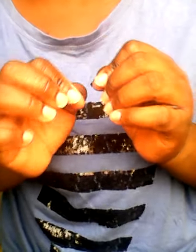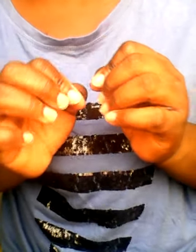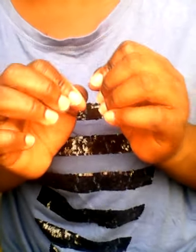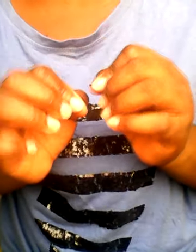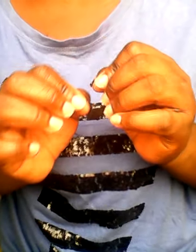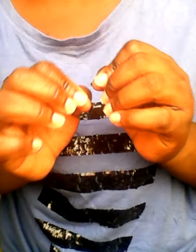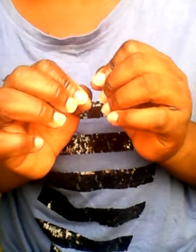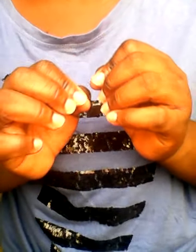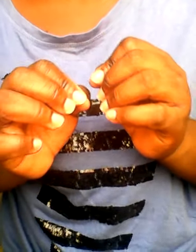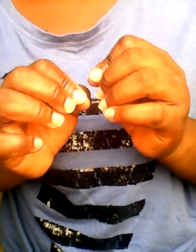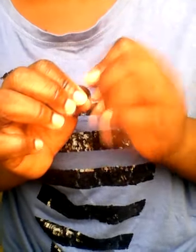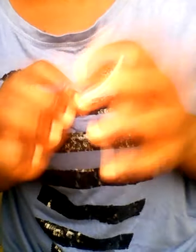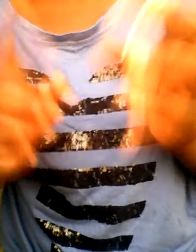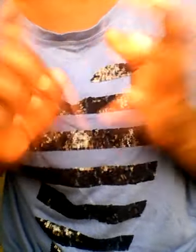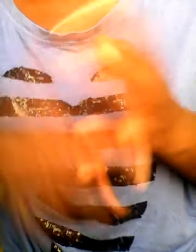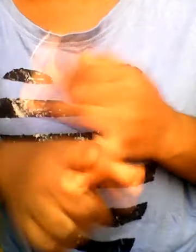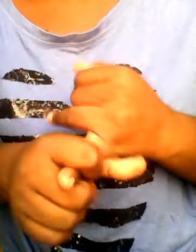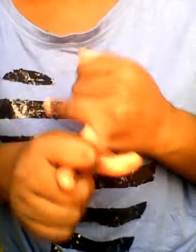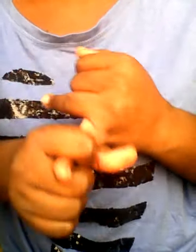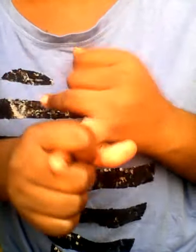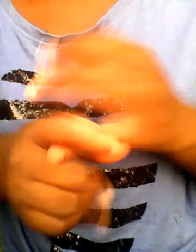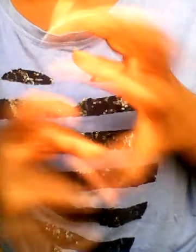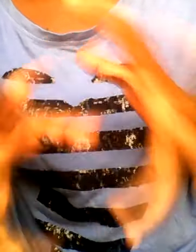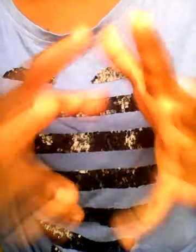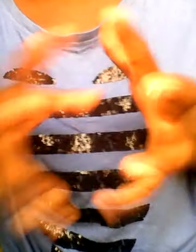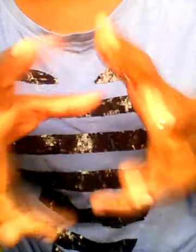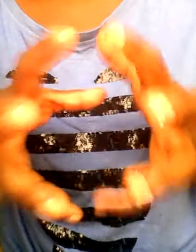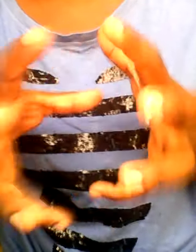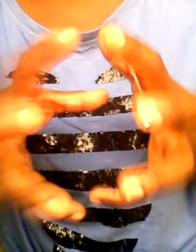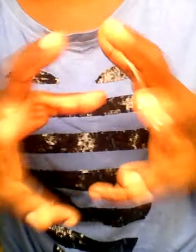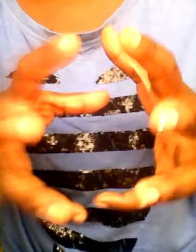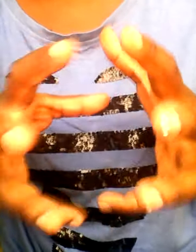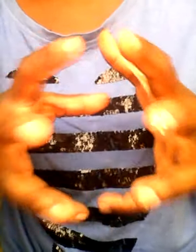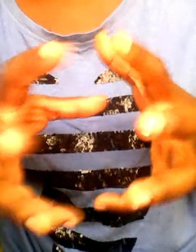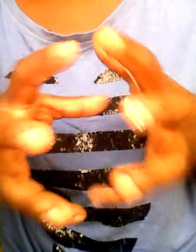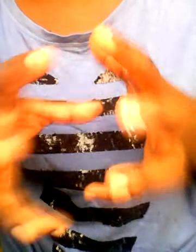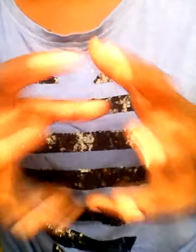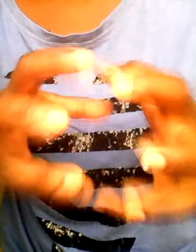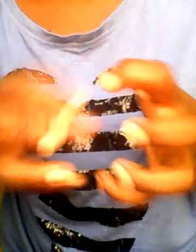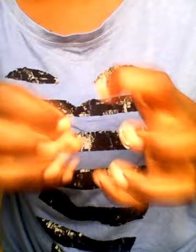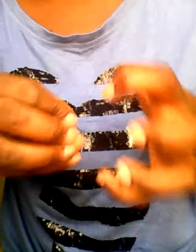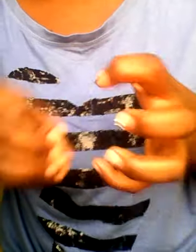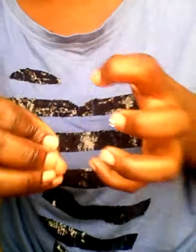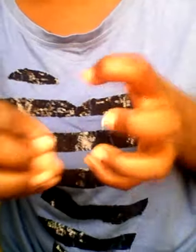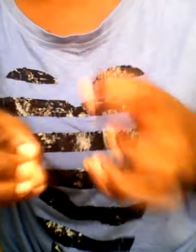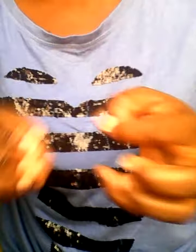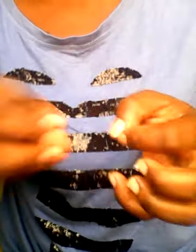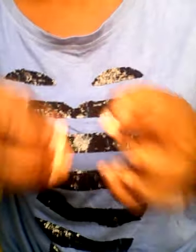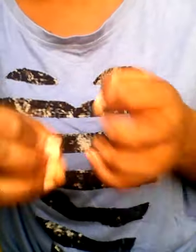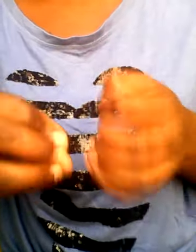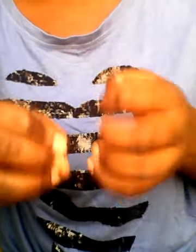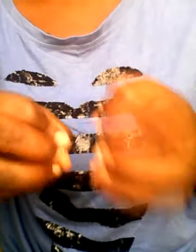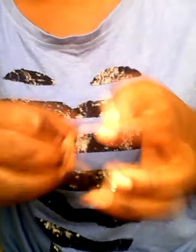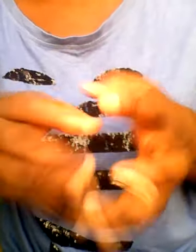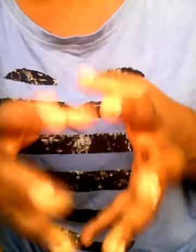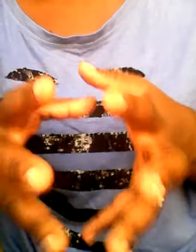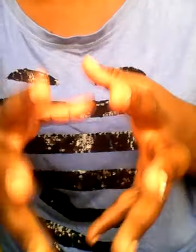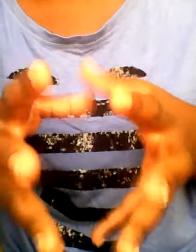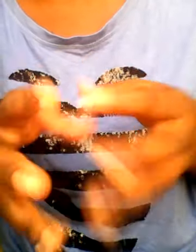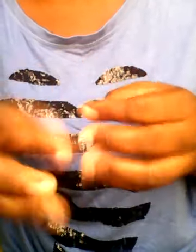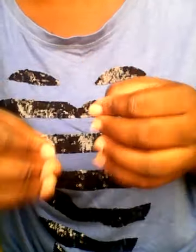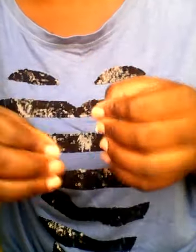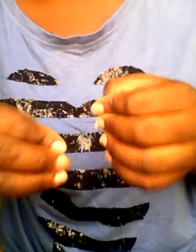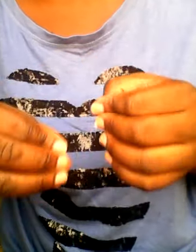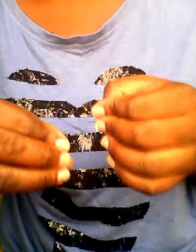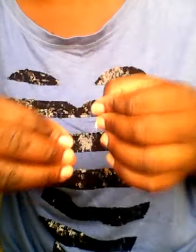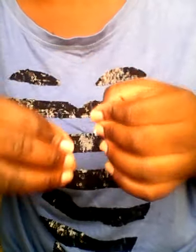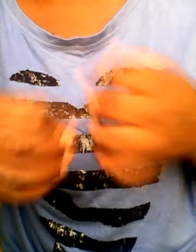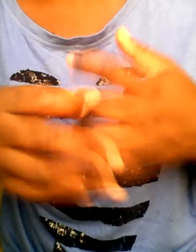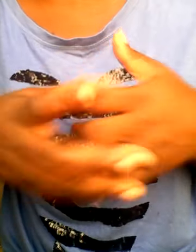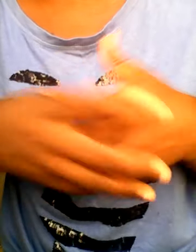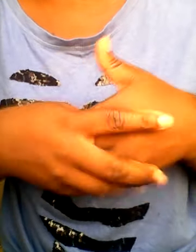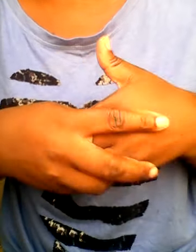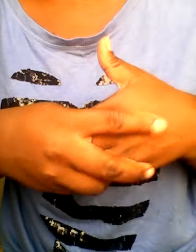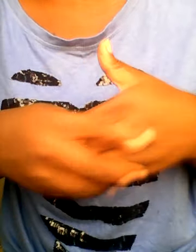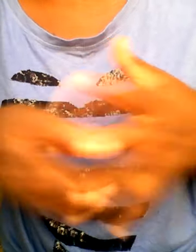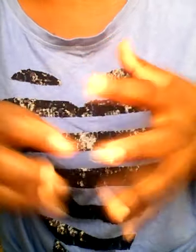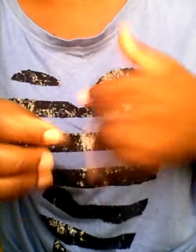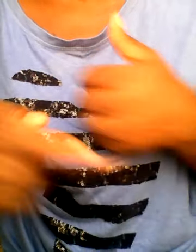oui la l'eau svera va maintenant aller essayer de dîner avec les filaires qui sont qui se trouvent dans votre dans votre corps